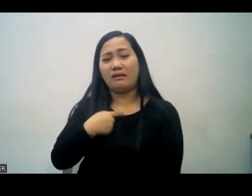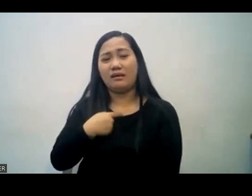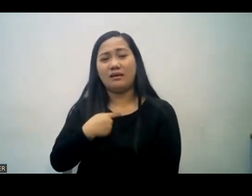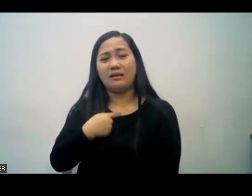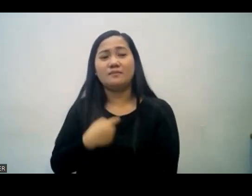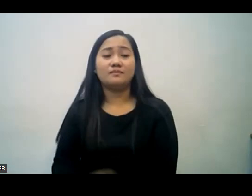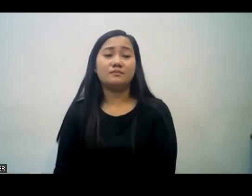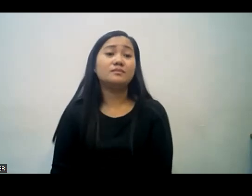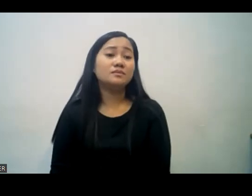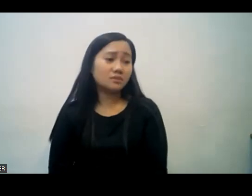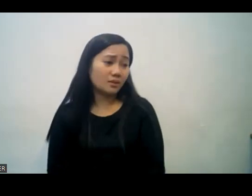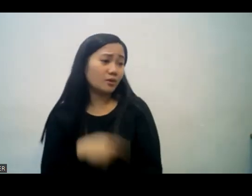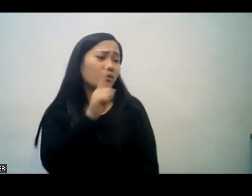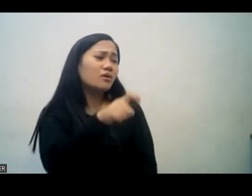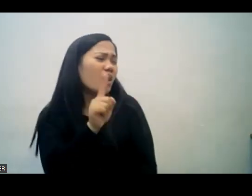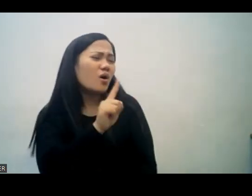yung sinabi niya?